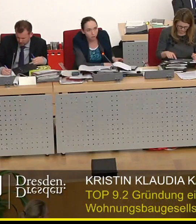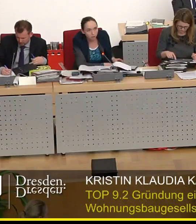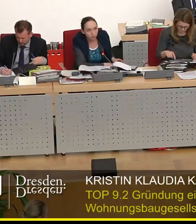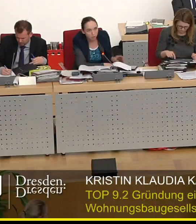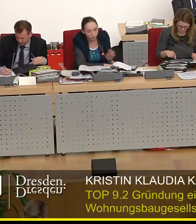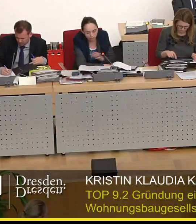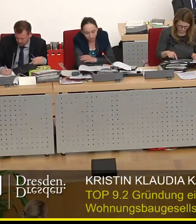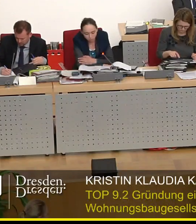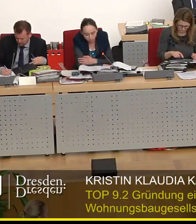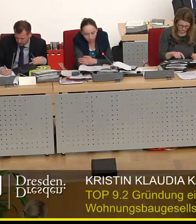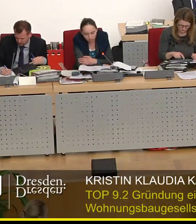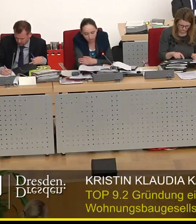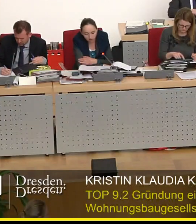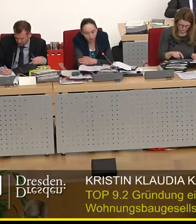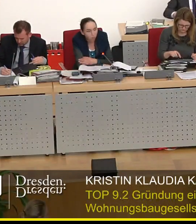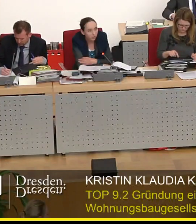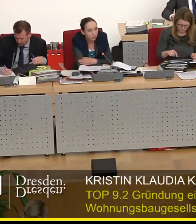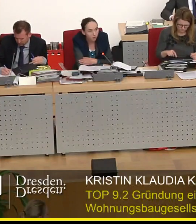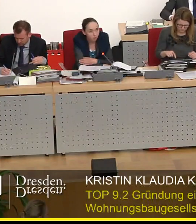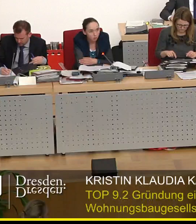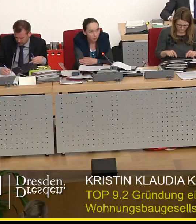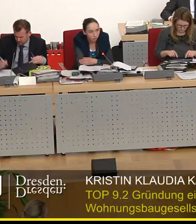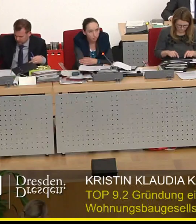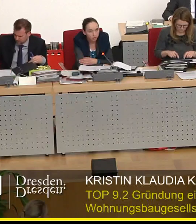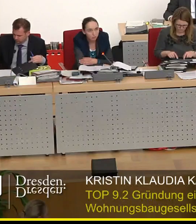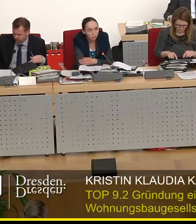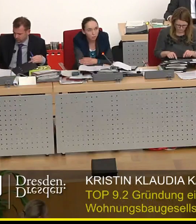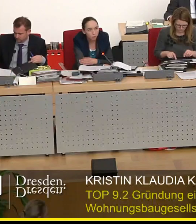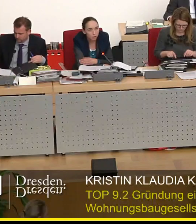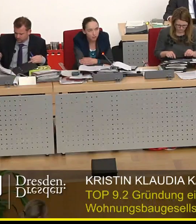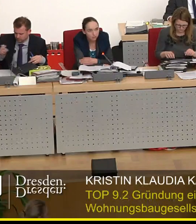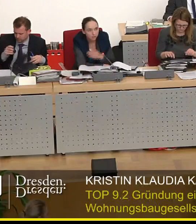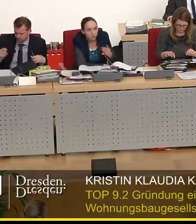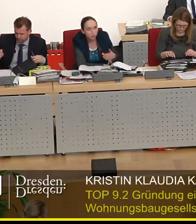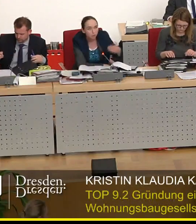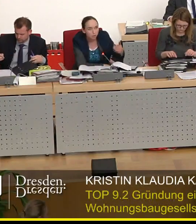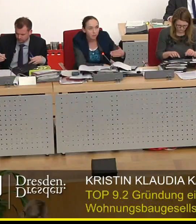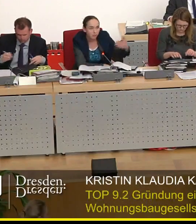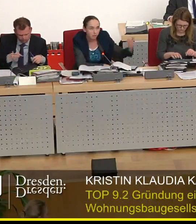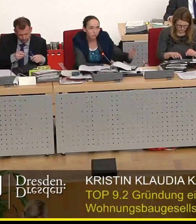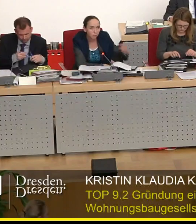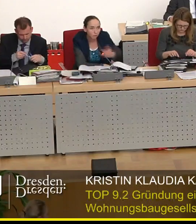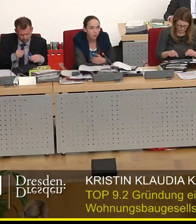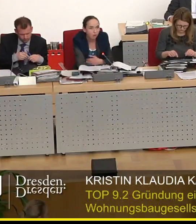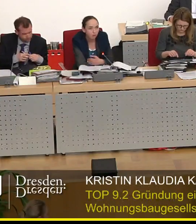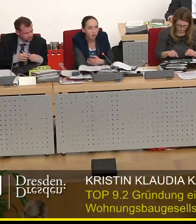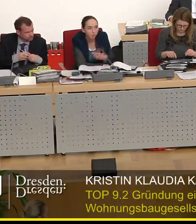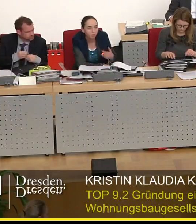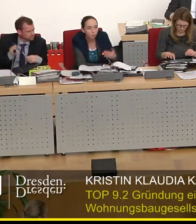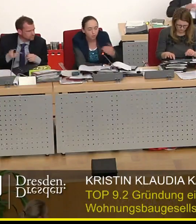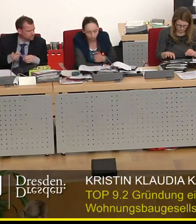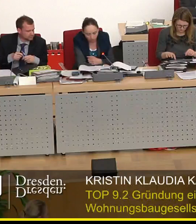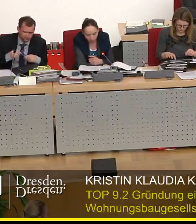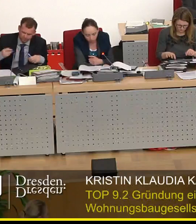Beteiligungsverwaltung, dass es günstig wäre, auch eine GmbH verbindlich prüfen zu lassen, um dann nicht fünf Jahre